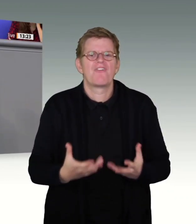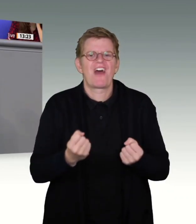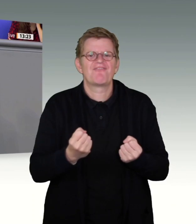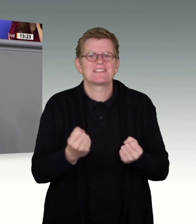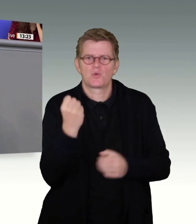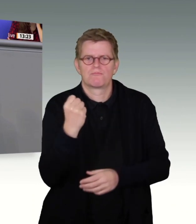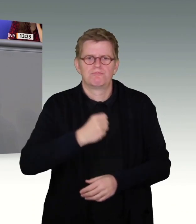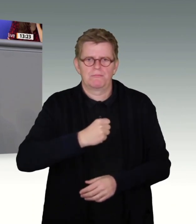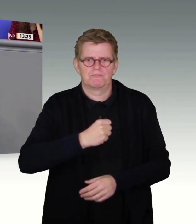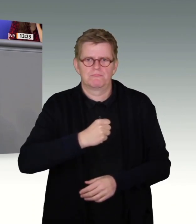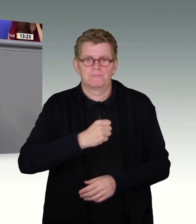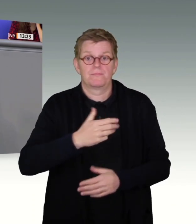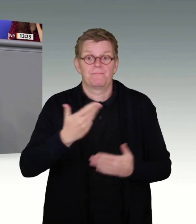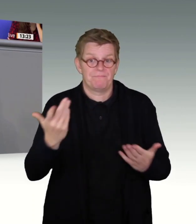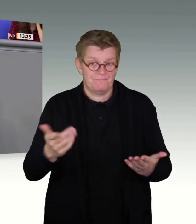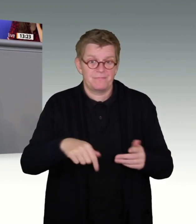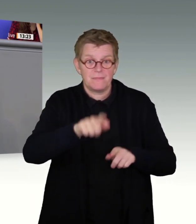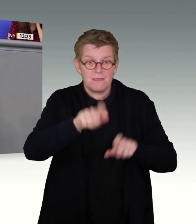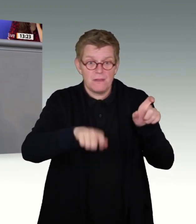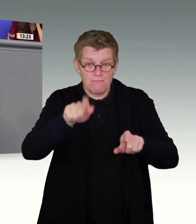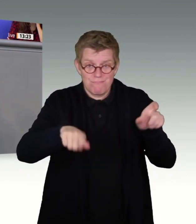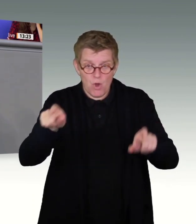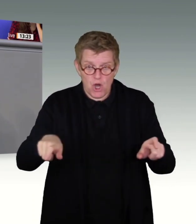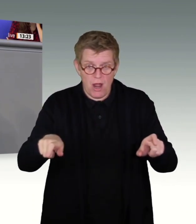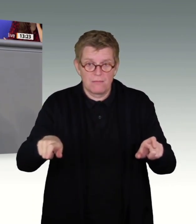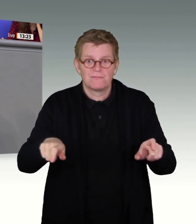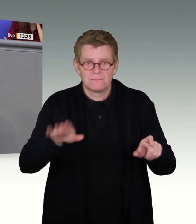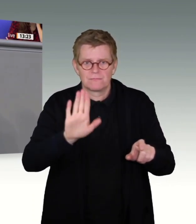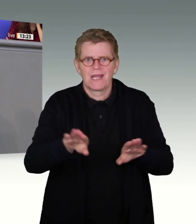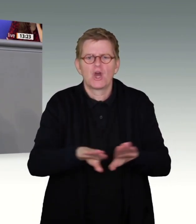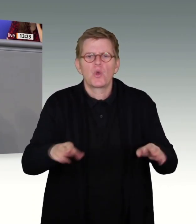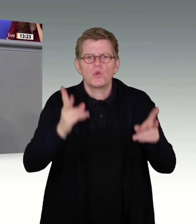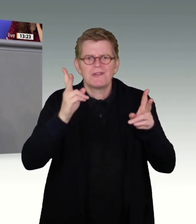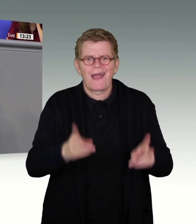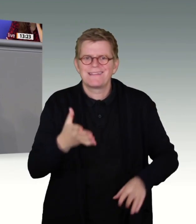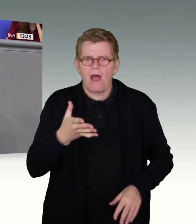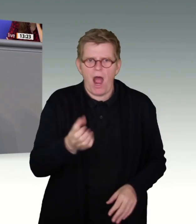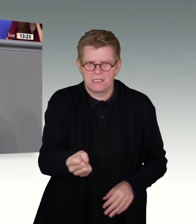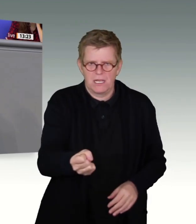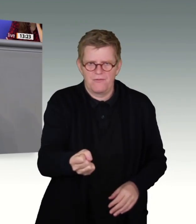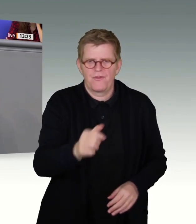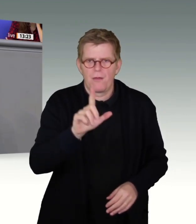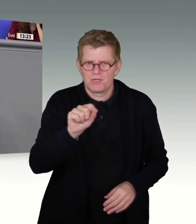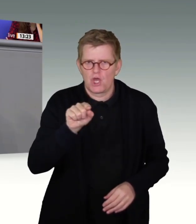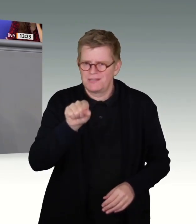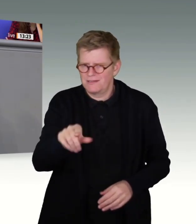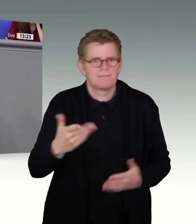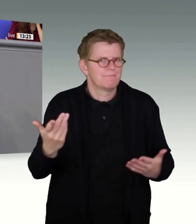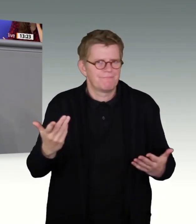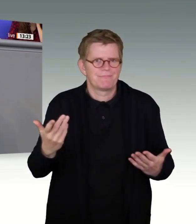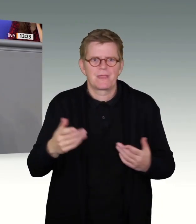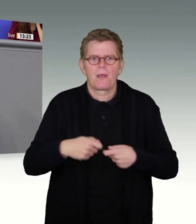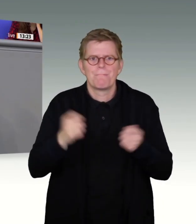die Grundrechte aller Bürgerinnen und Bürger in diesem Land eingegriffen. Sie gehört in der Tat ins rechtshistorische Seminar, aber nicht ins Bundesgesetzblatt.